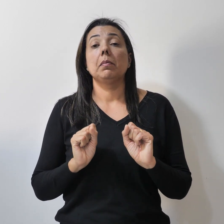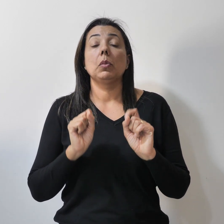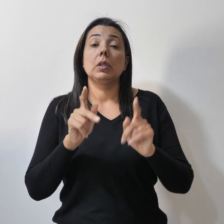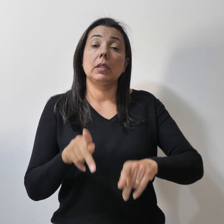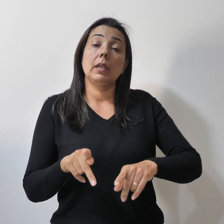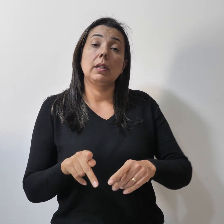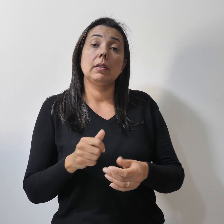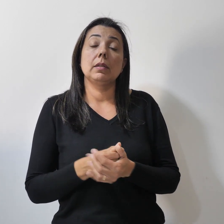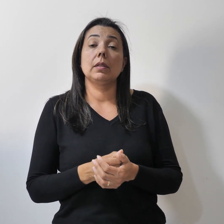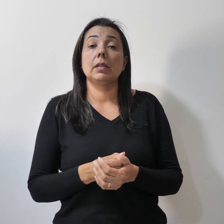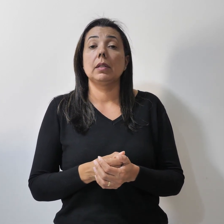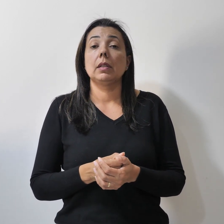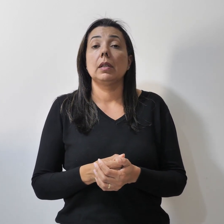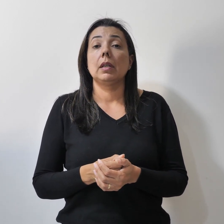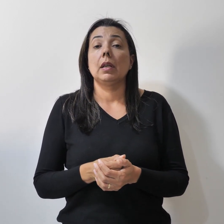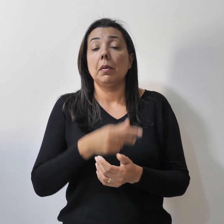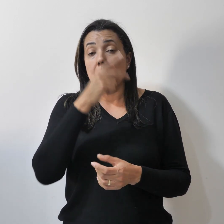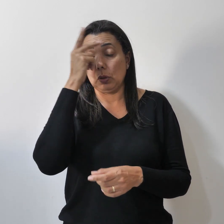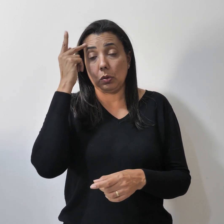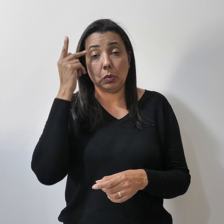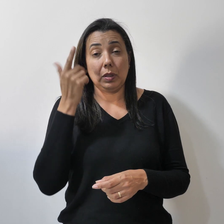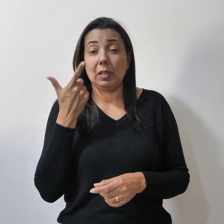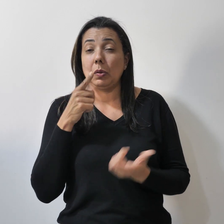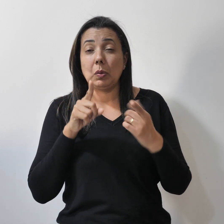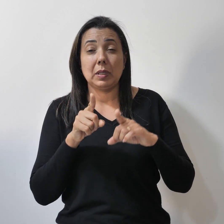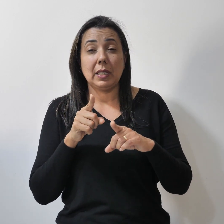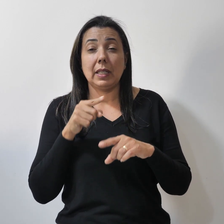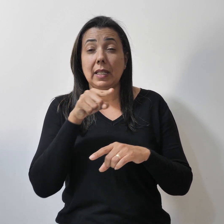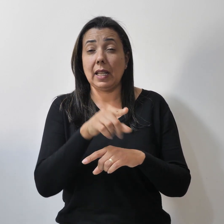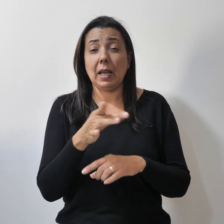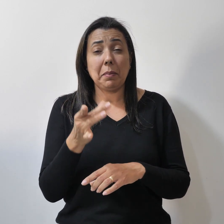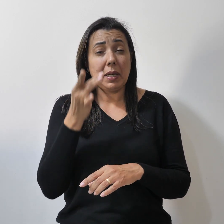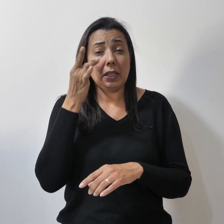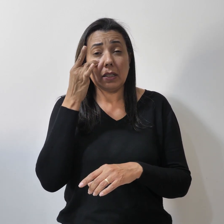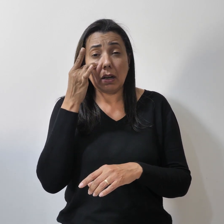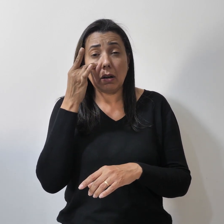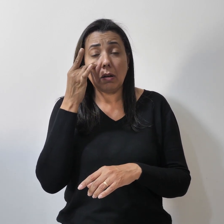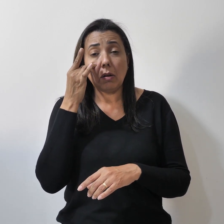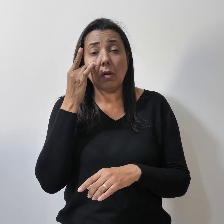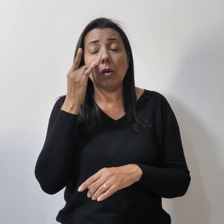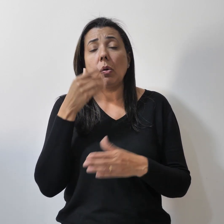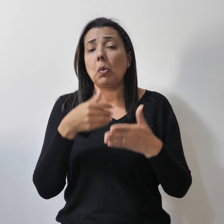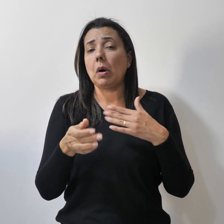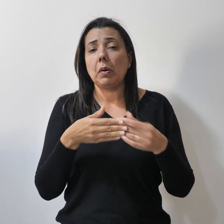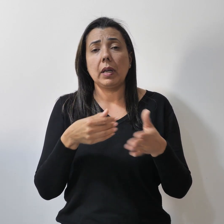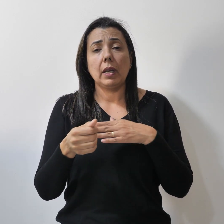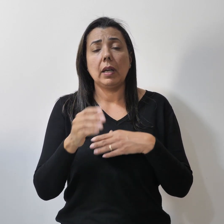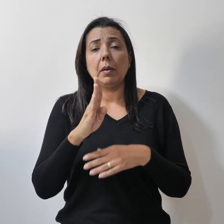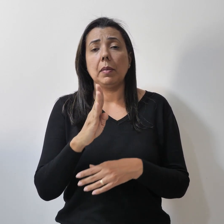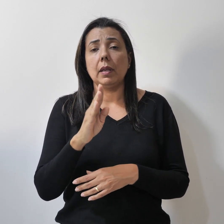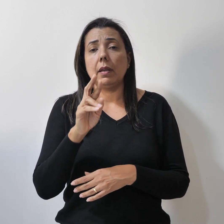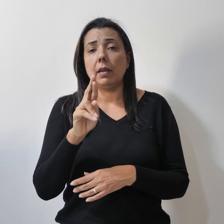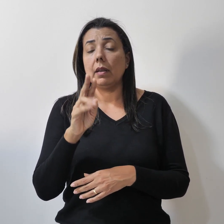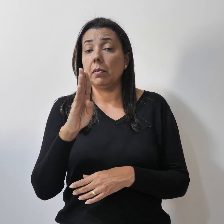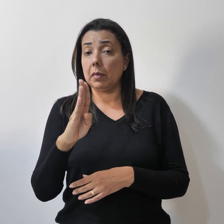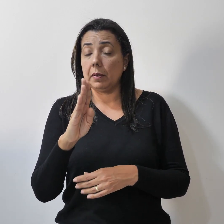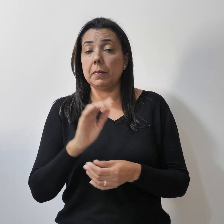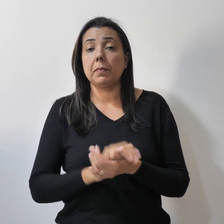pensionistas impedidos de comparecer presencialmente em qualquer agência do BRB ou que não